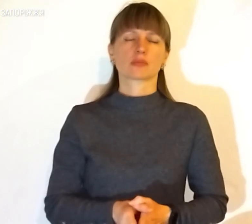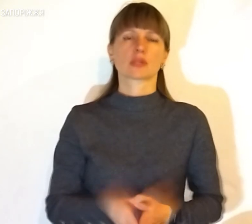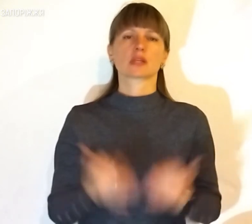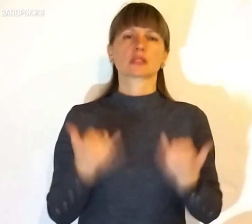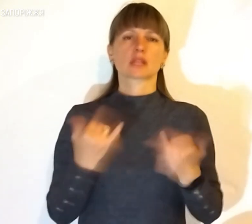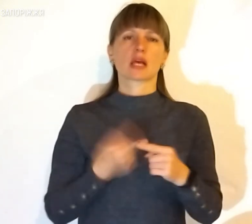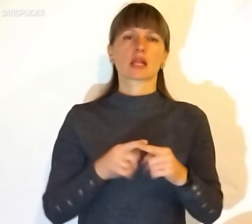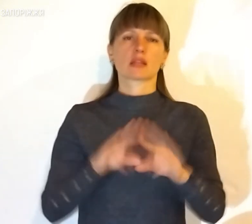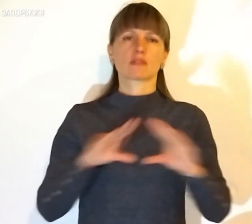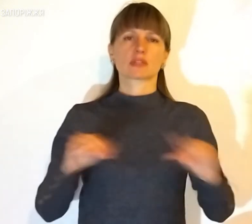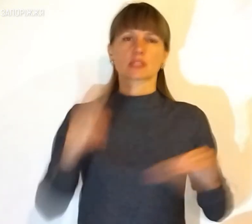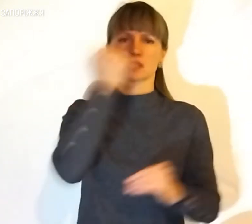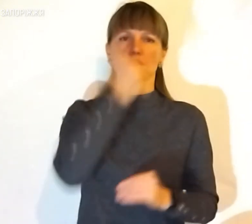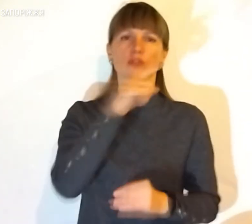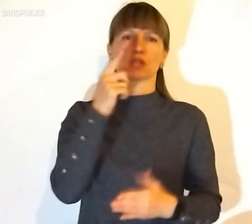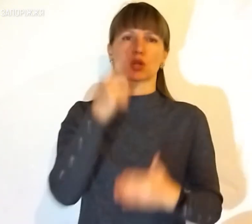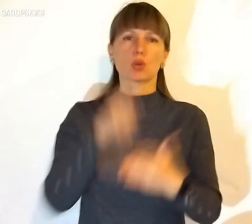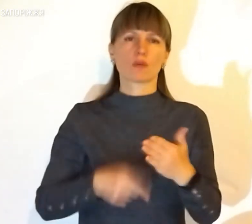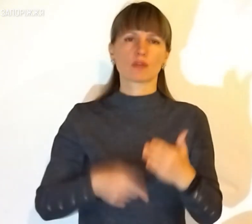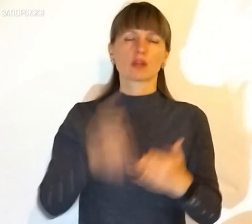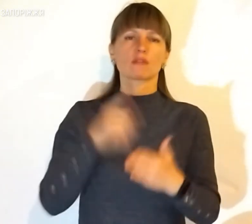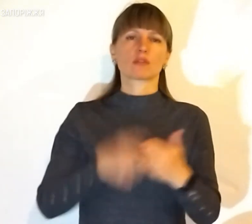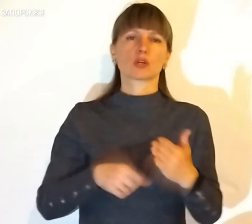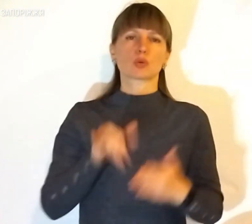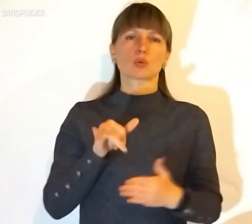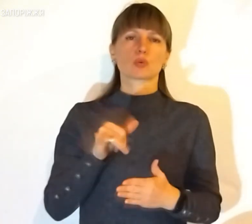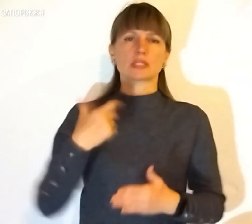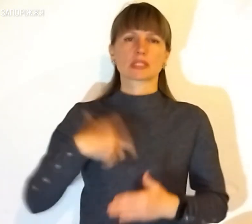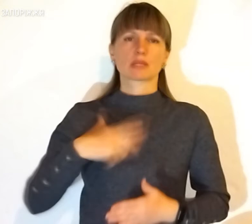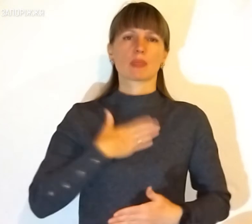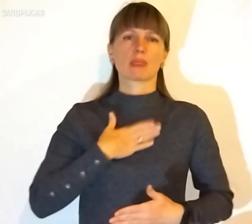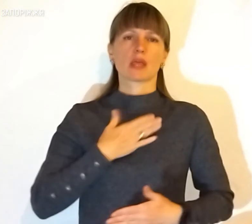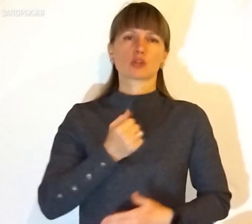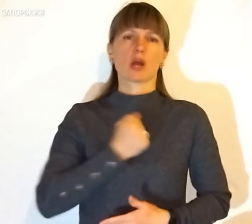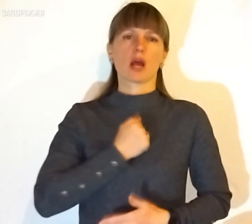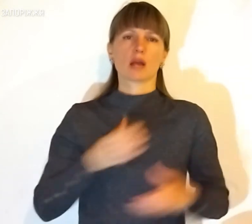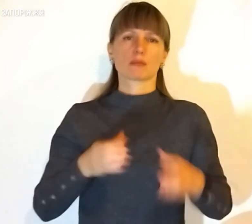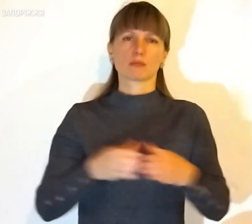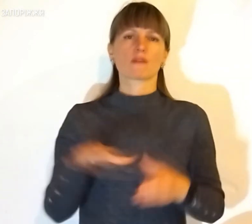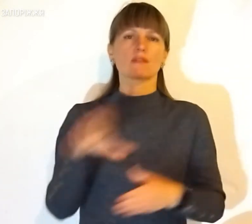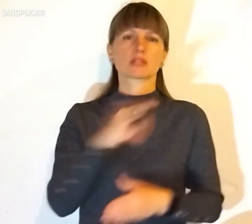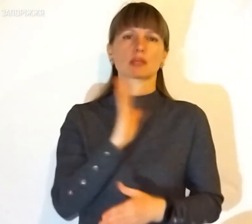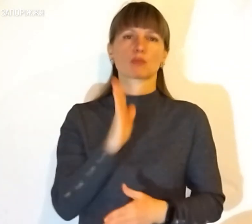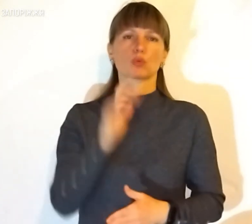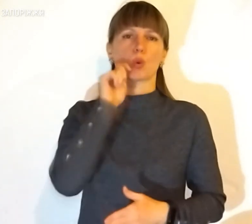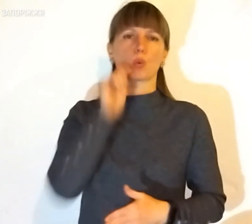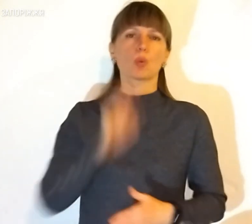Наразі це все. Дякую за довіру, вірте у себе та нашу армію. Все буде в Україні.